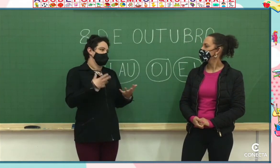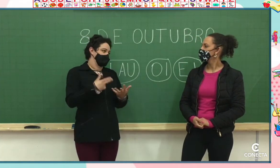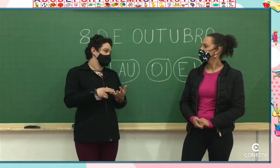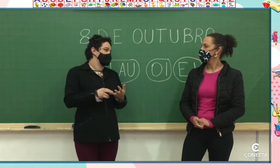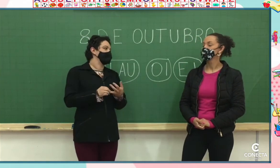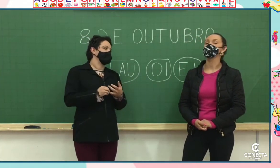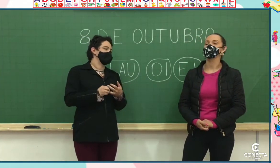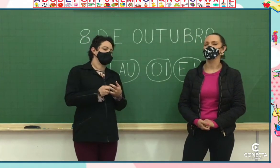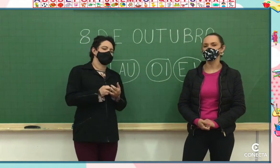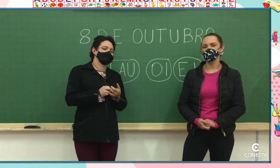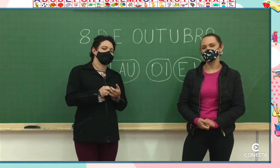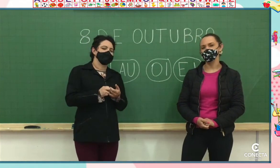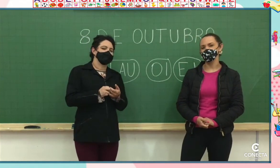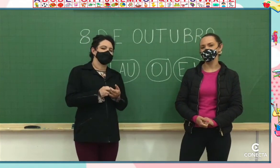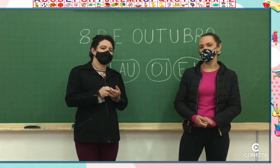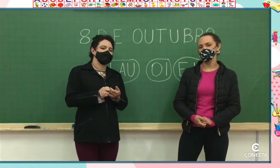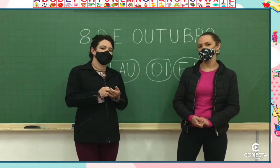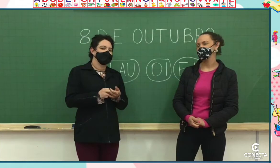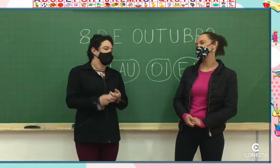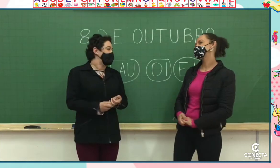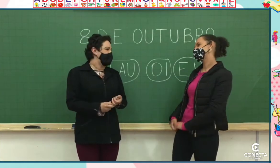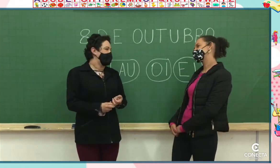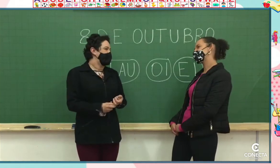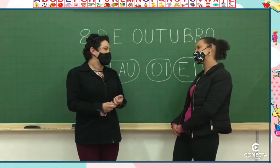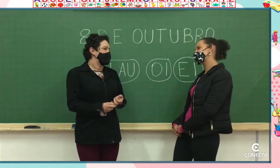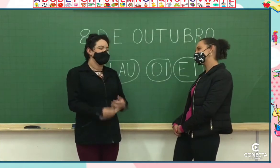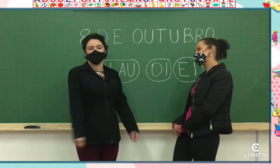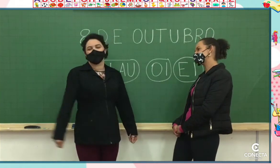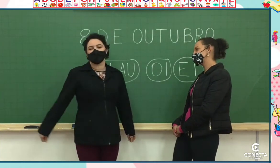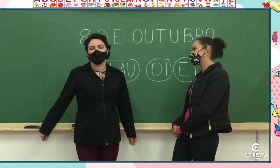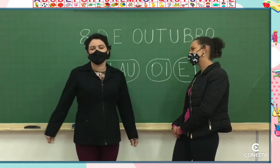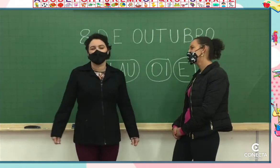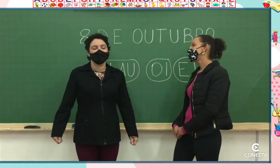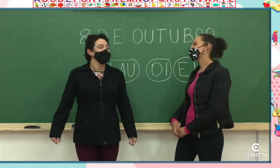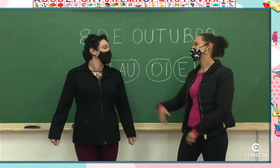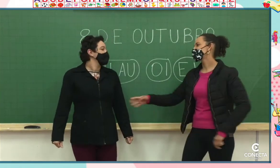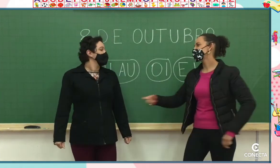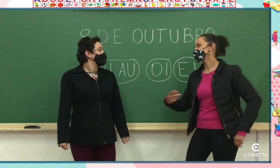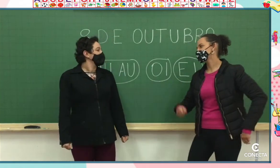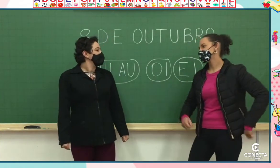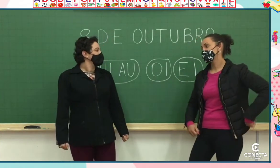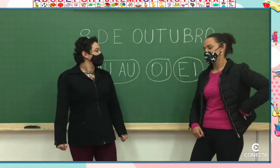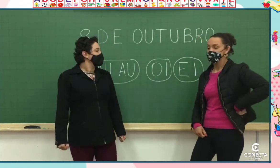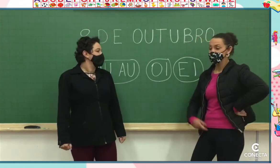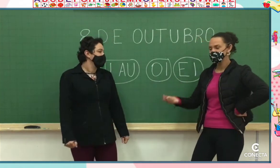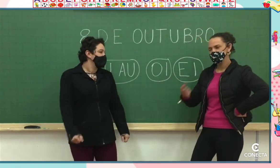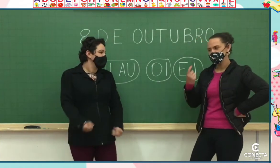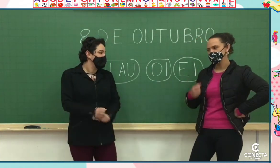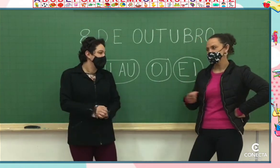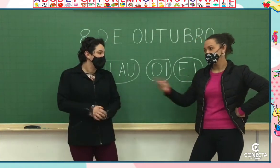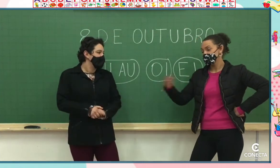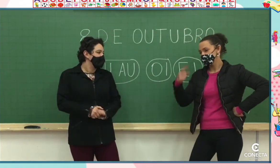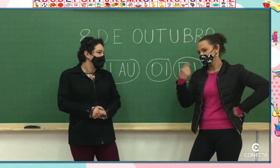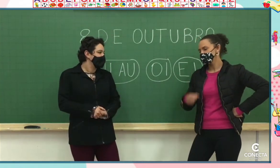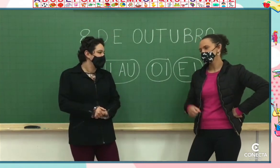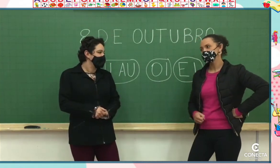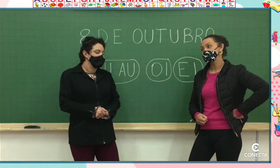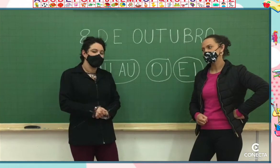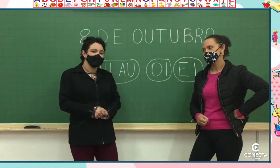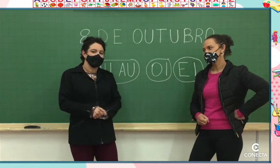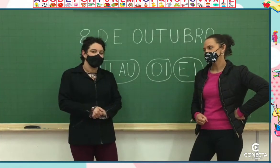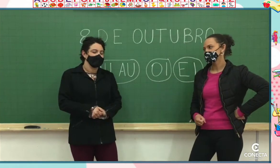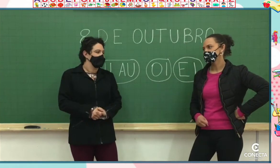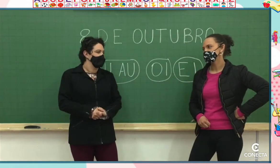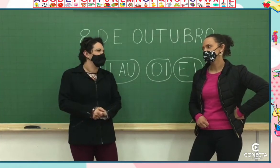construímos a nossa cidade, cidade. Foi muito legal, né, professora Lilian? Foi. O que você acha de nós depois, depois nós